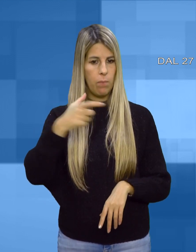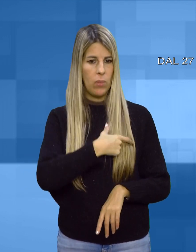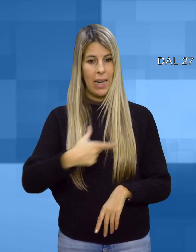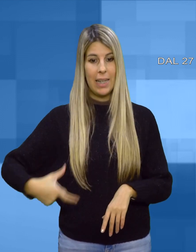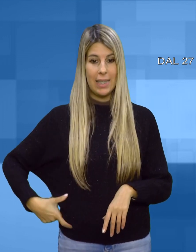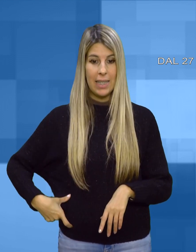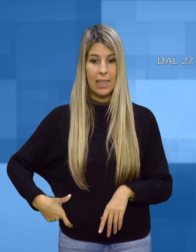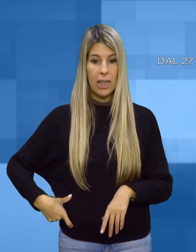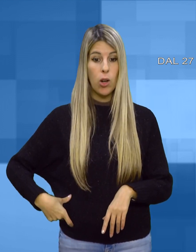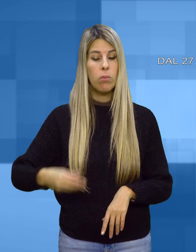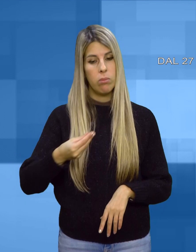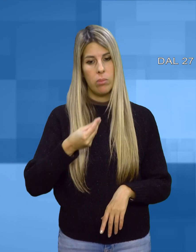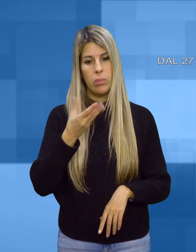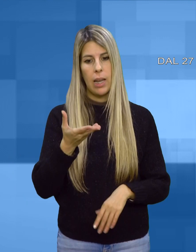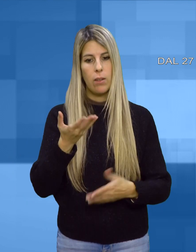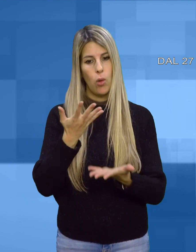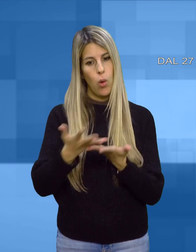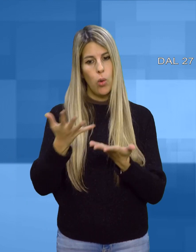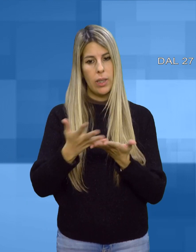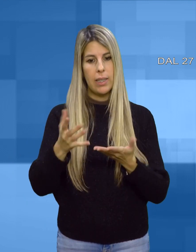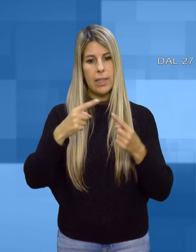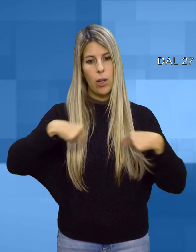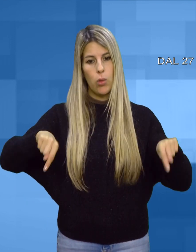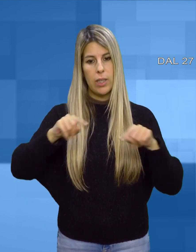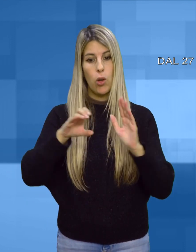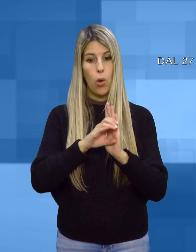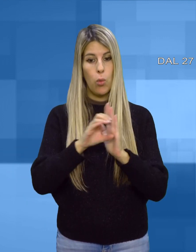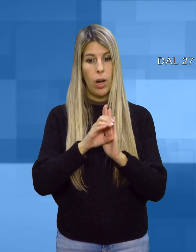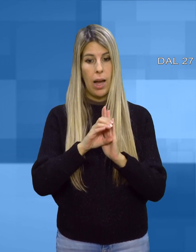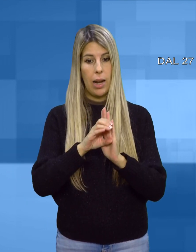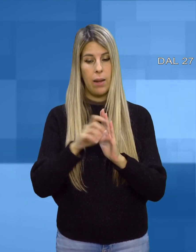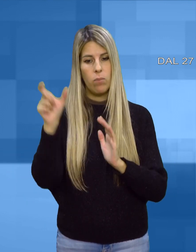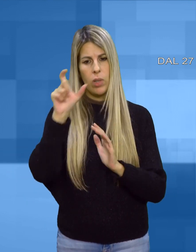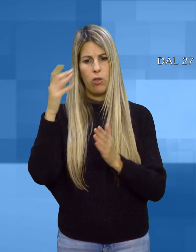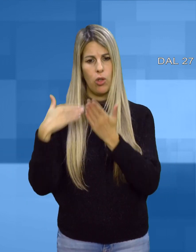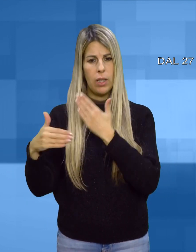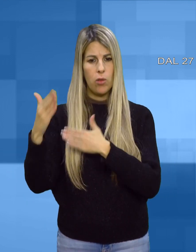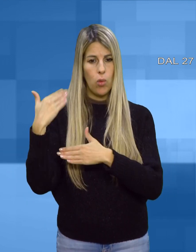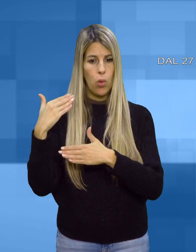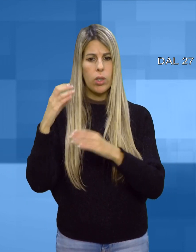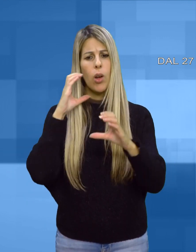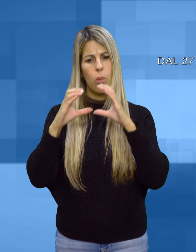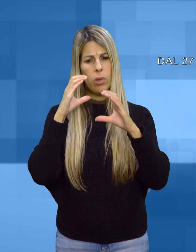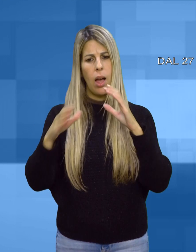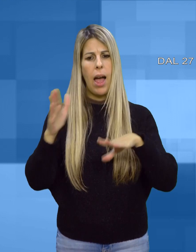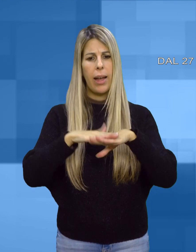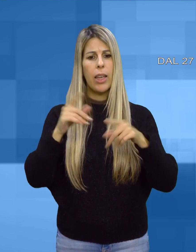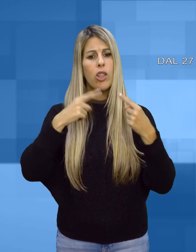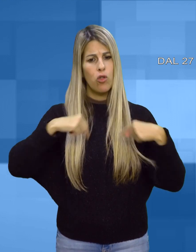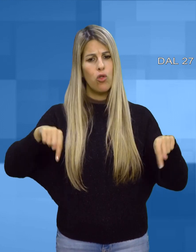Capologo ne ha dato notizia al Consiglio Comunale riunito nei giorni scorsi comunicando anche che la Giunta ha disposto il via